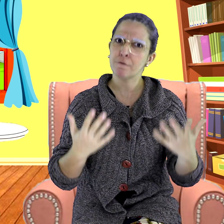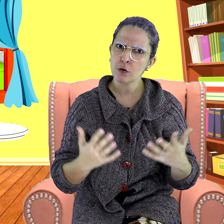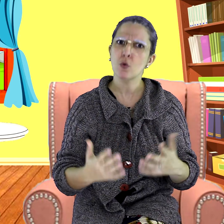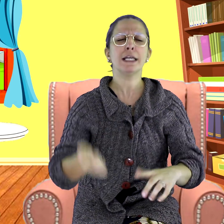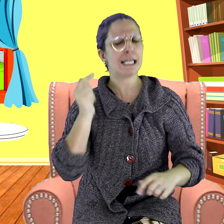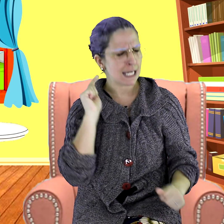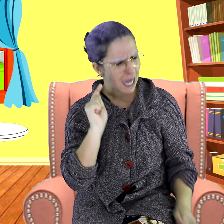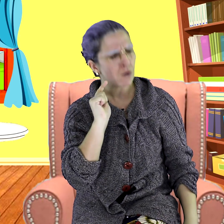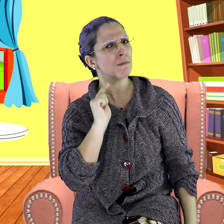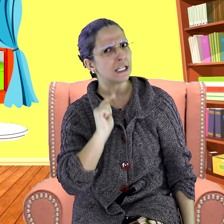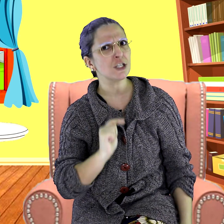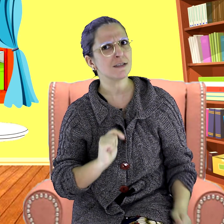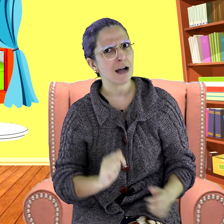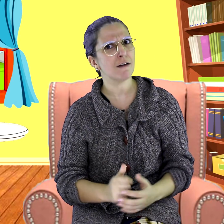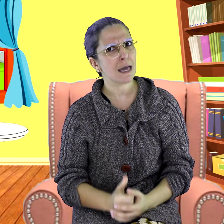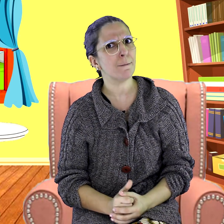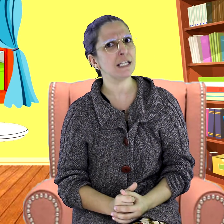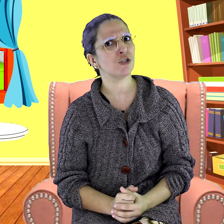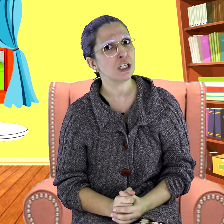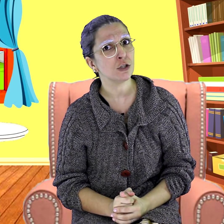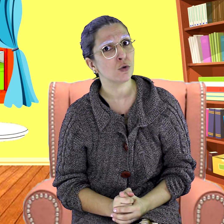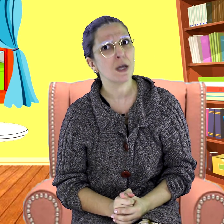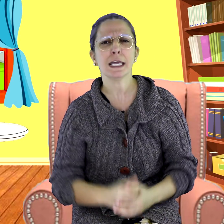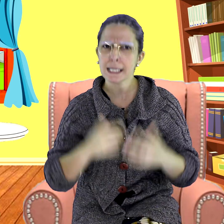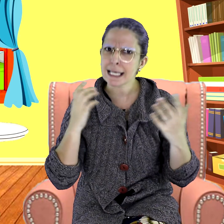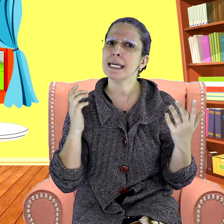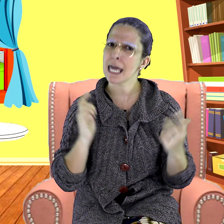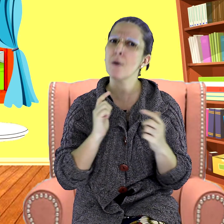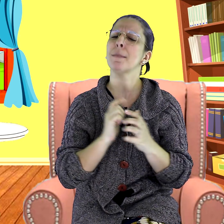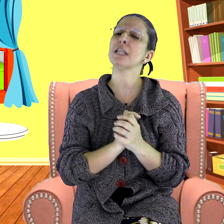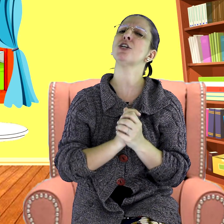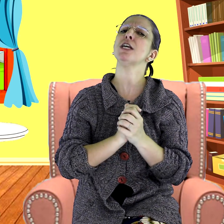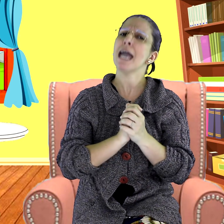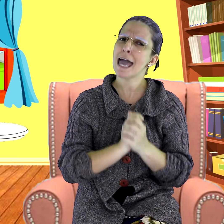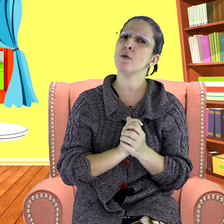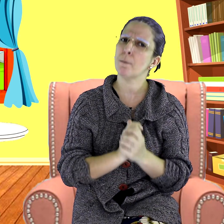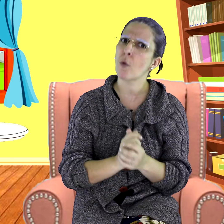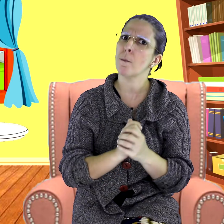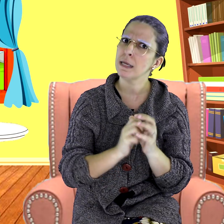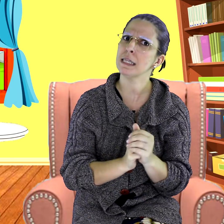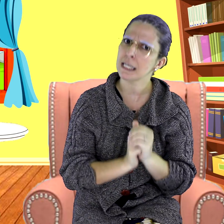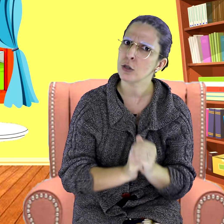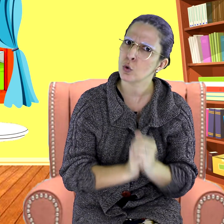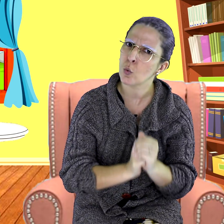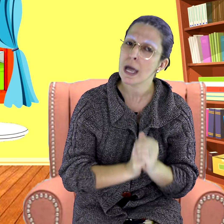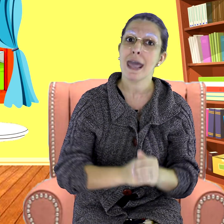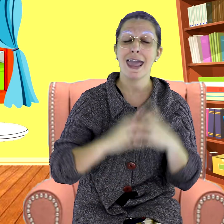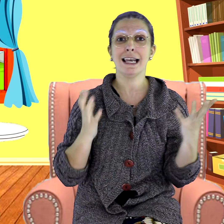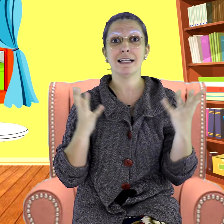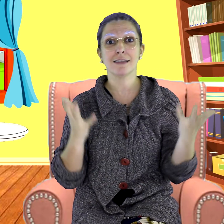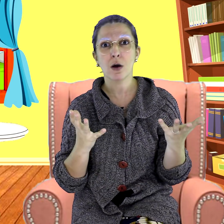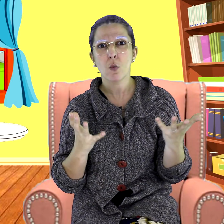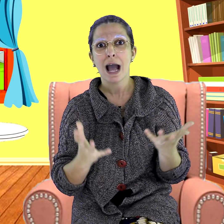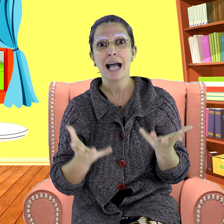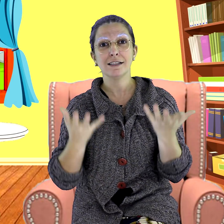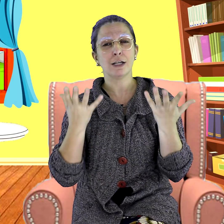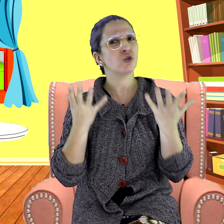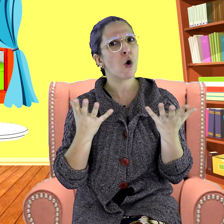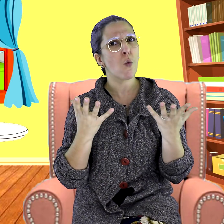viu que ele realmente estava arrependido. E que ele realmente era um bom menino. Ela então aceitou